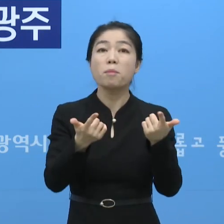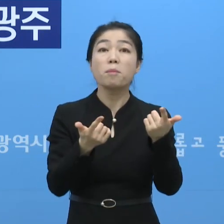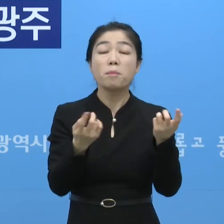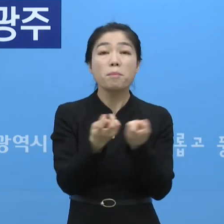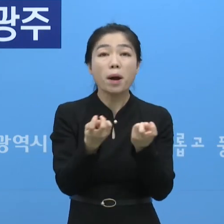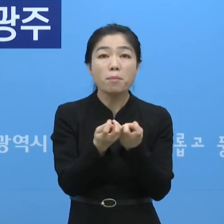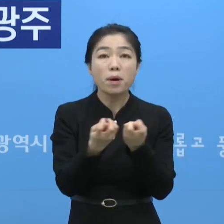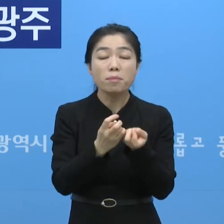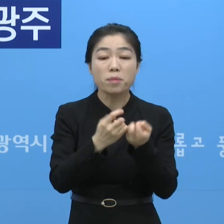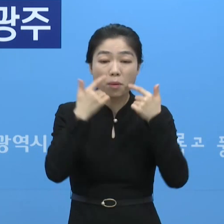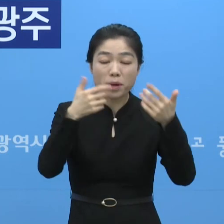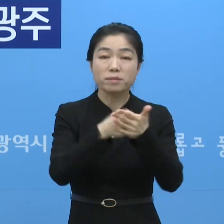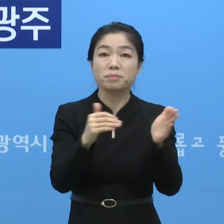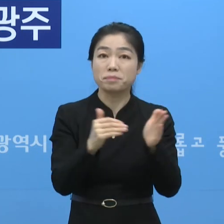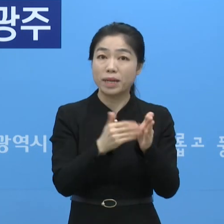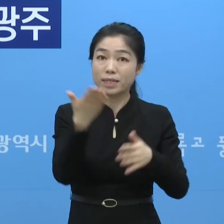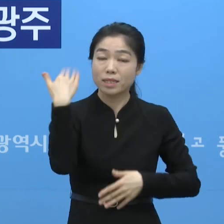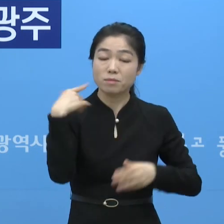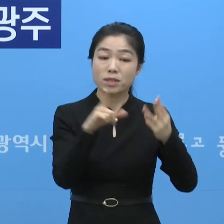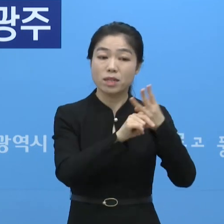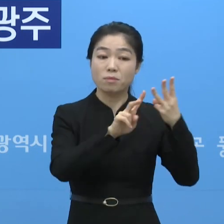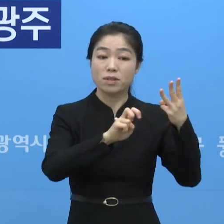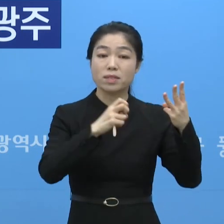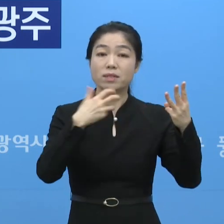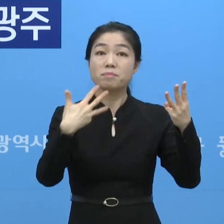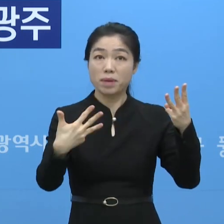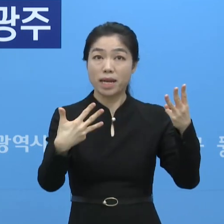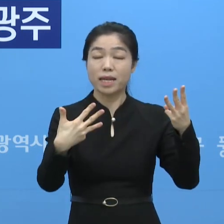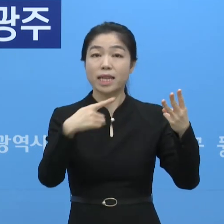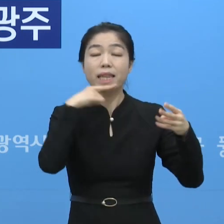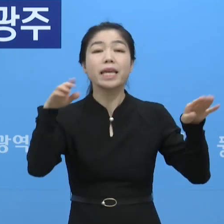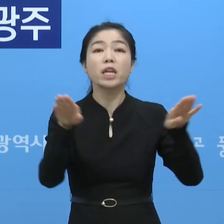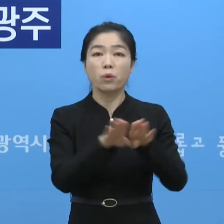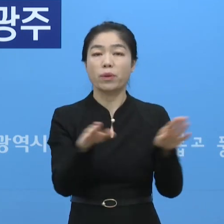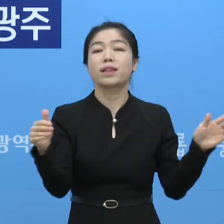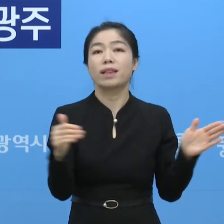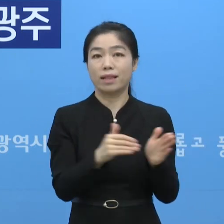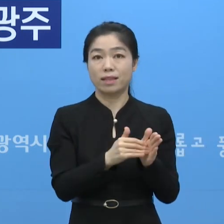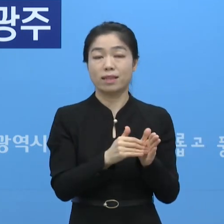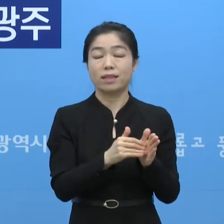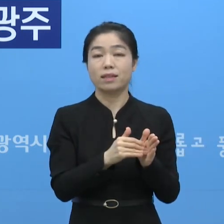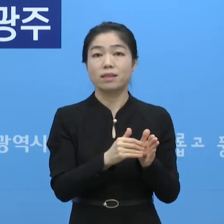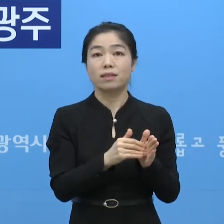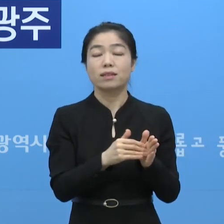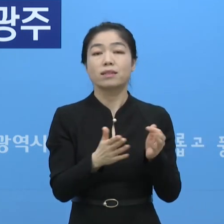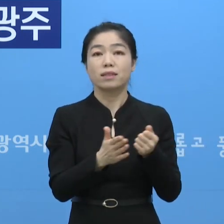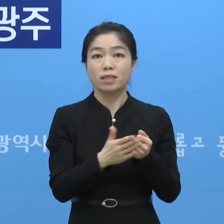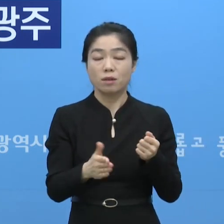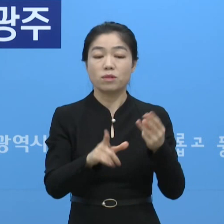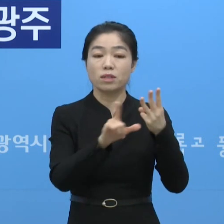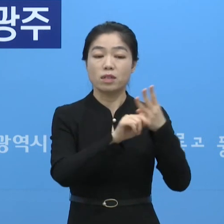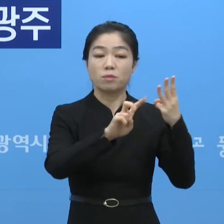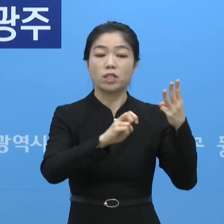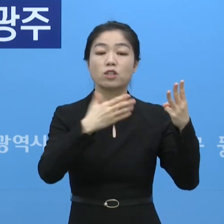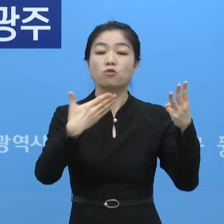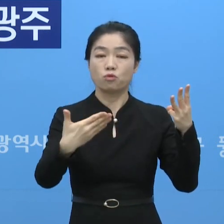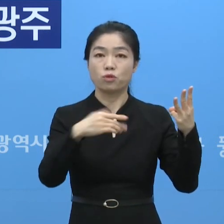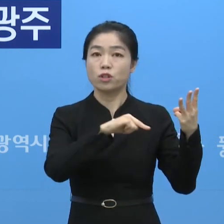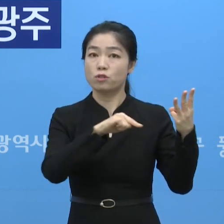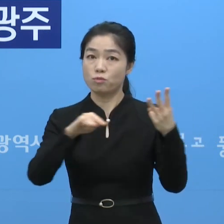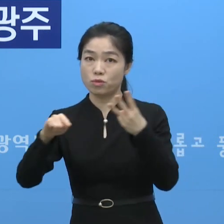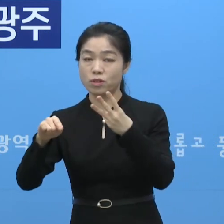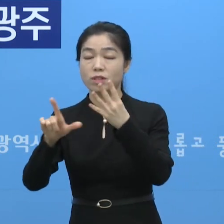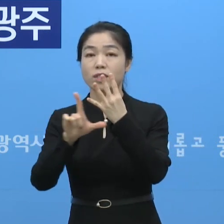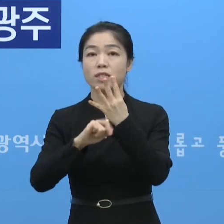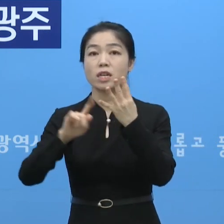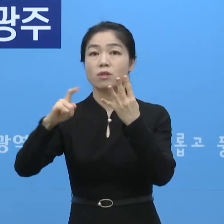오는 지난번 거리두기가 3월 28일 일요일까지 진행되기 때문에 3월 29일부터